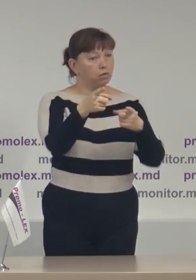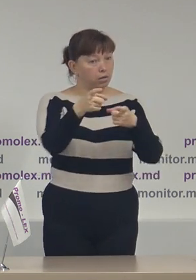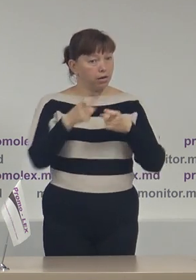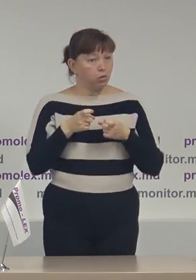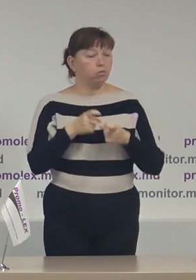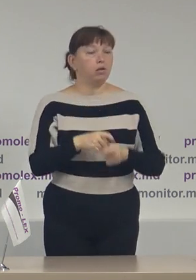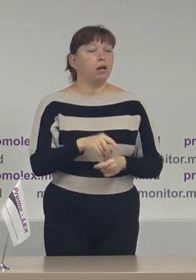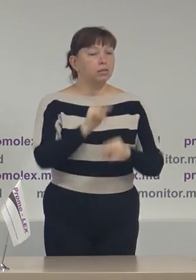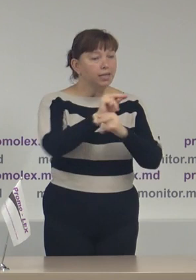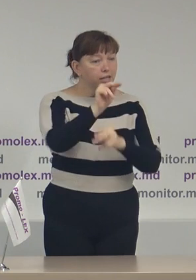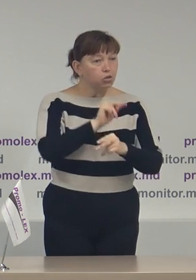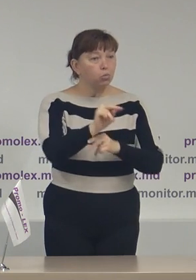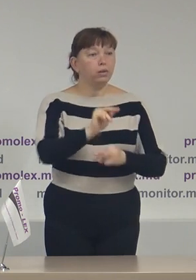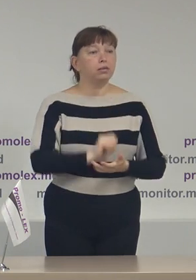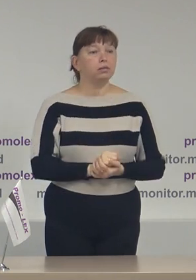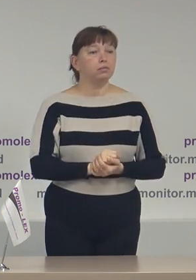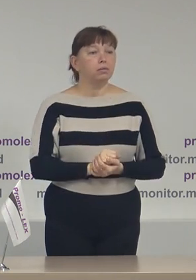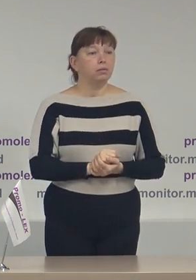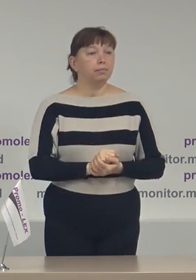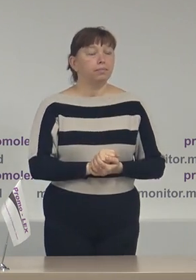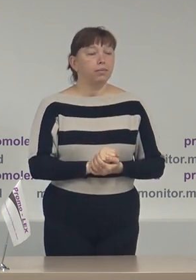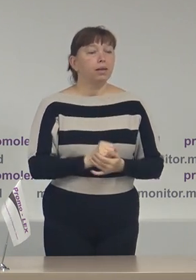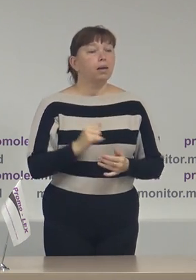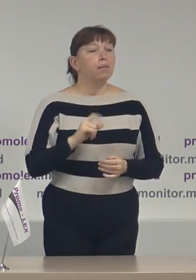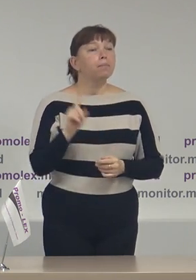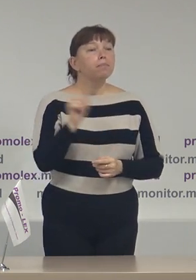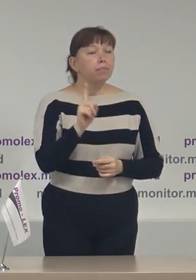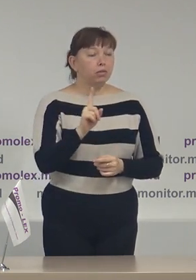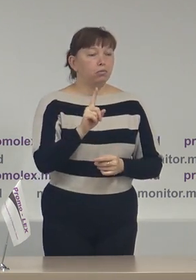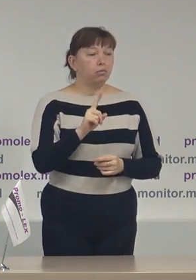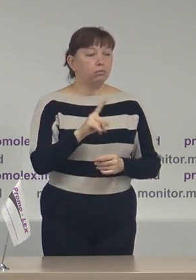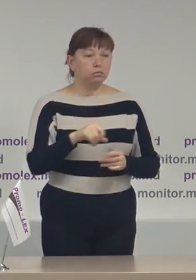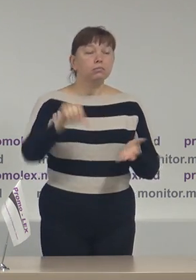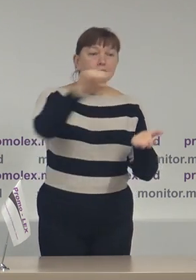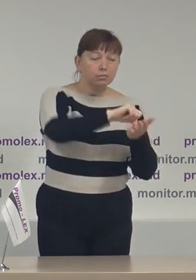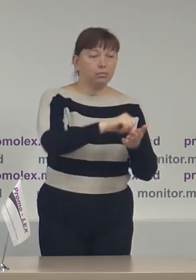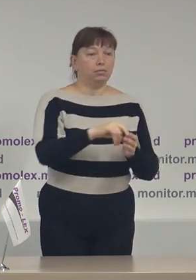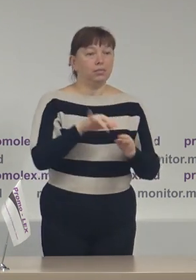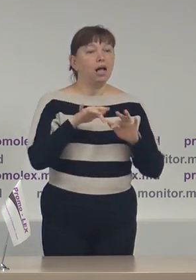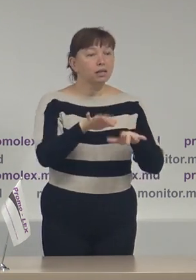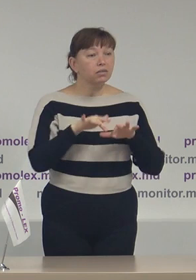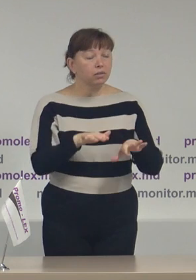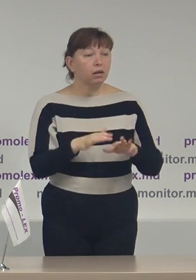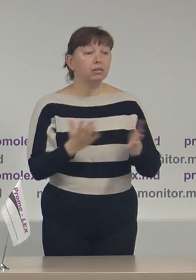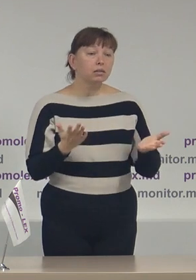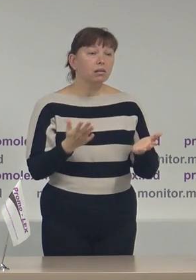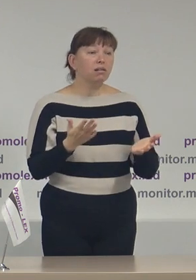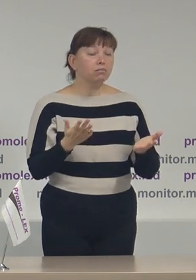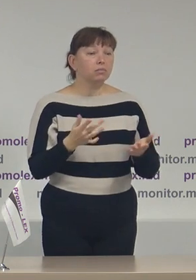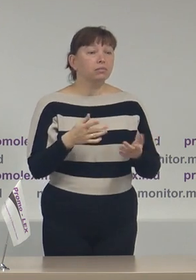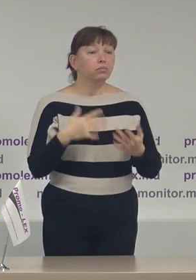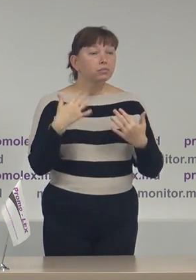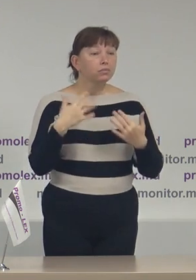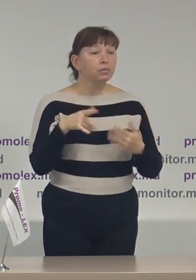au fost instruiți pentru a fi implicați în activitate, dar sunt în